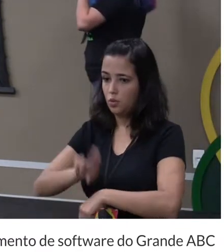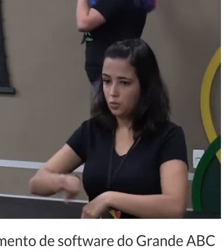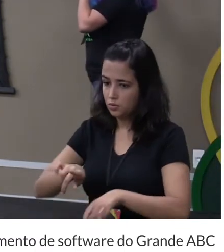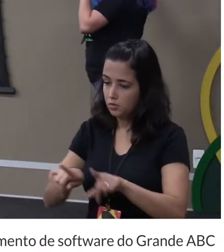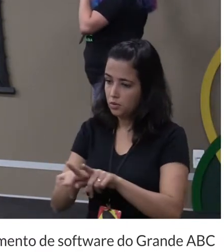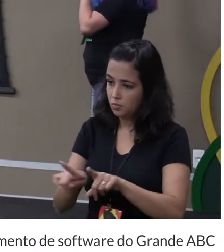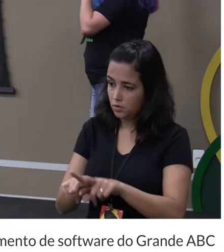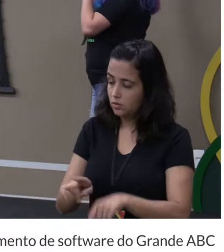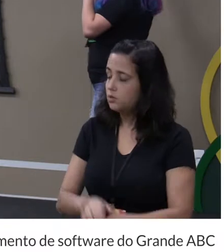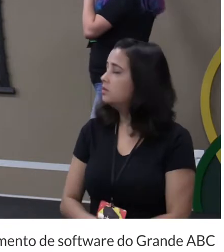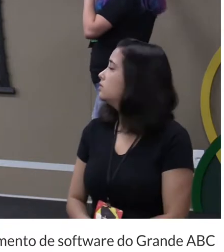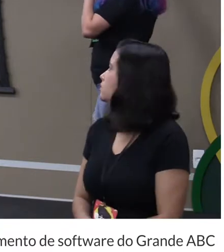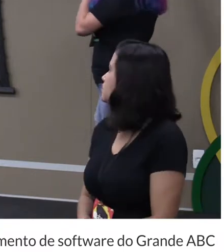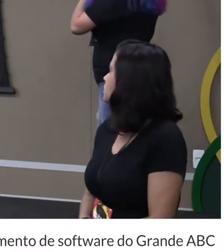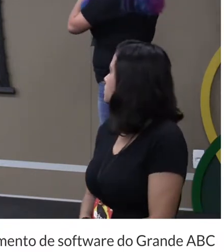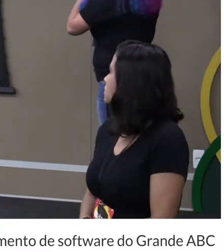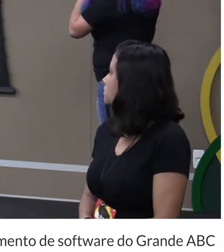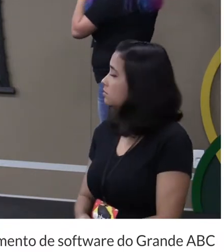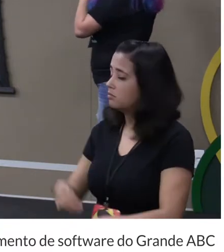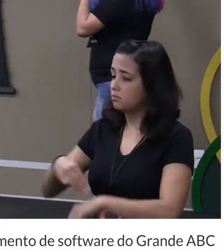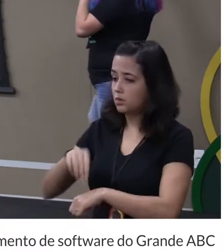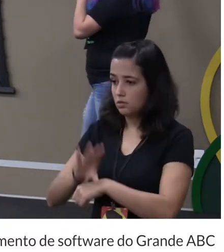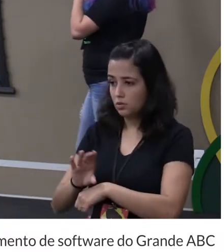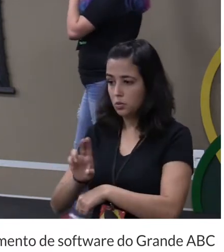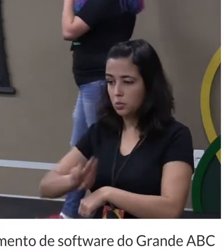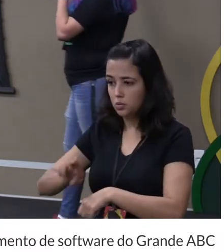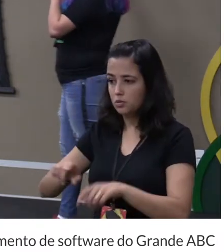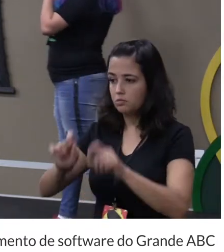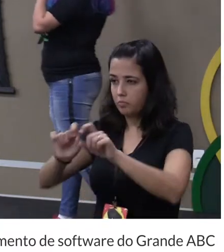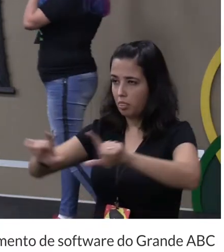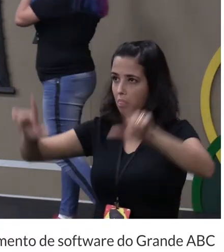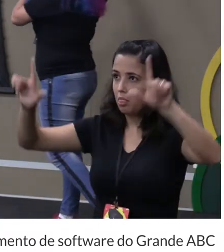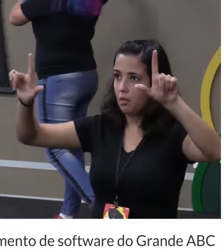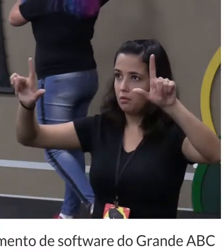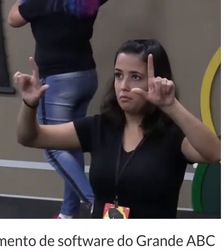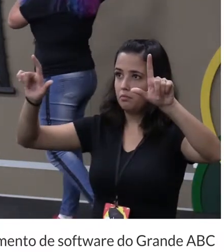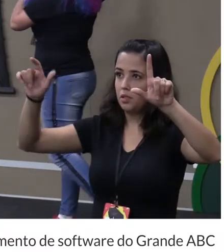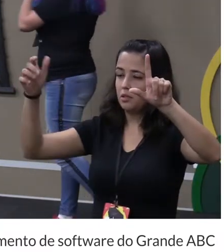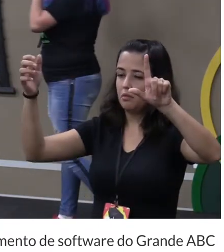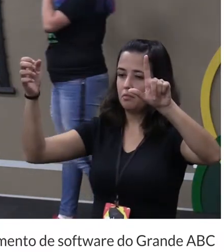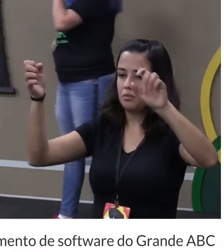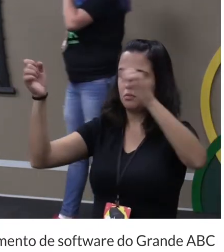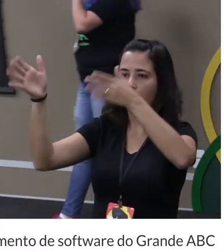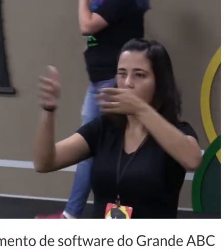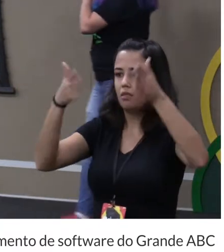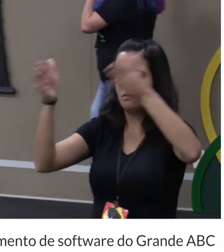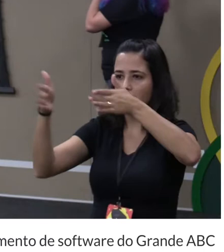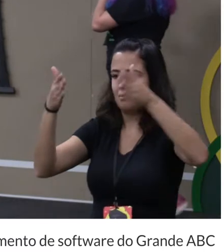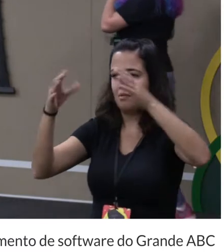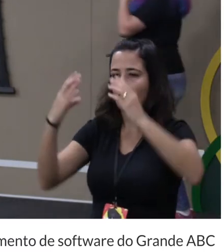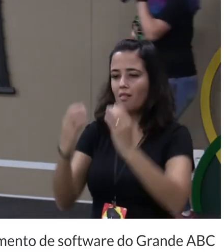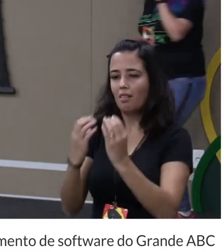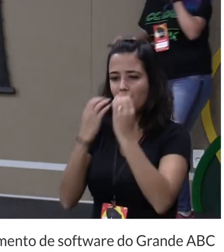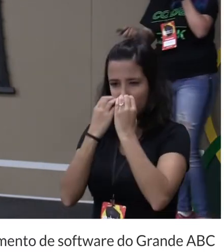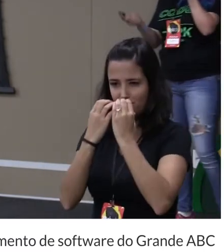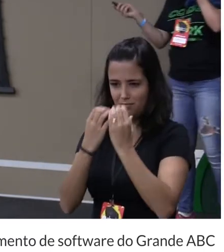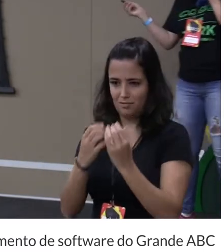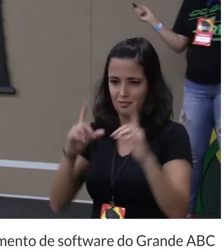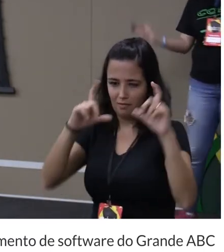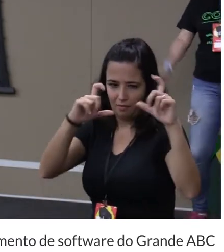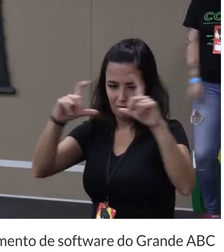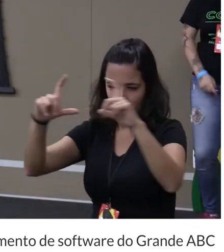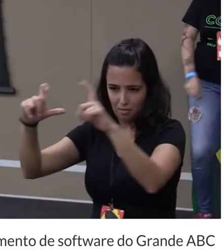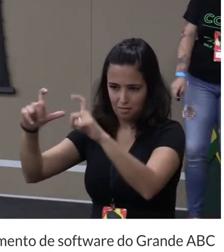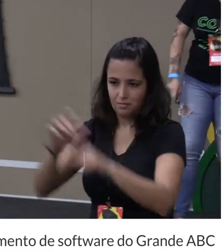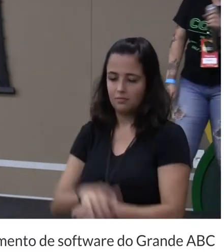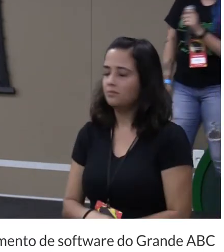naqueles painéis dele não sei o nome daquilo aquelas televisão que fica passando os lanches né essas coisas que eu